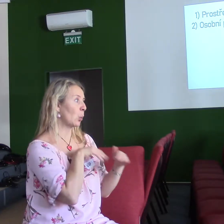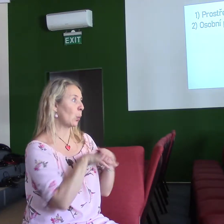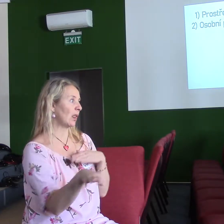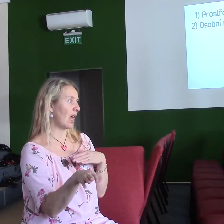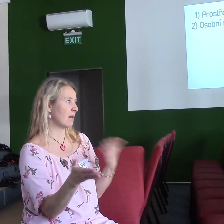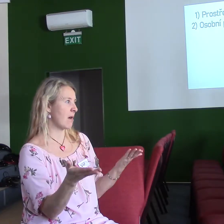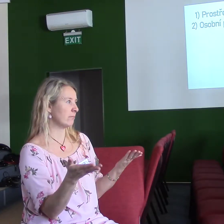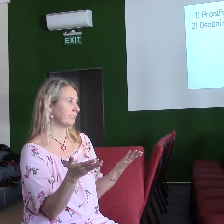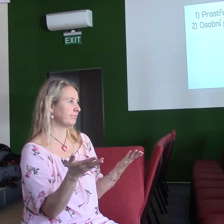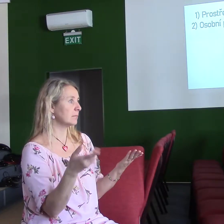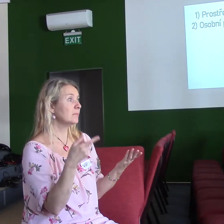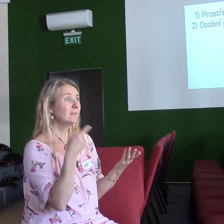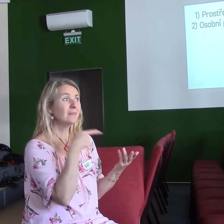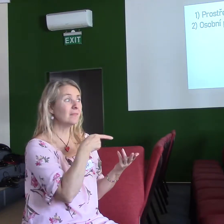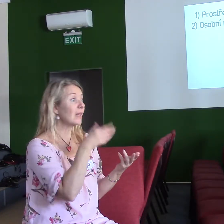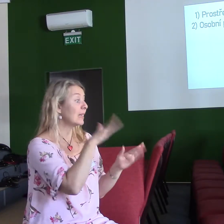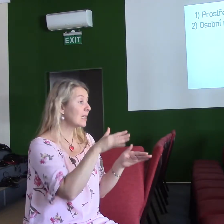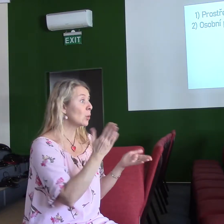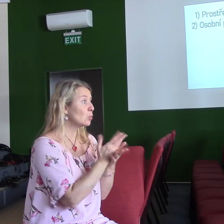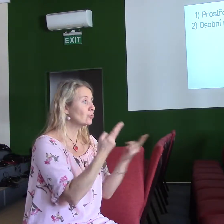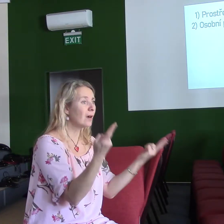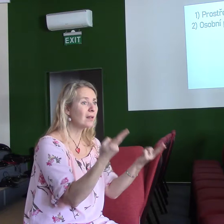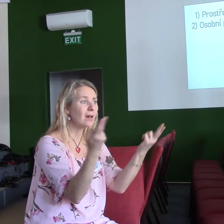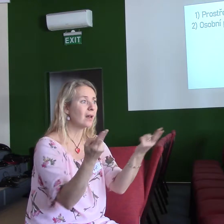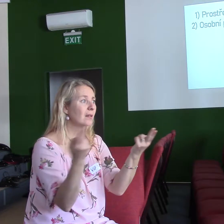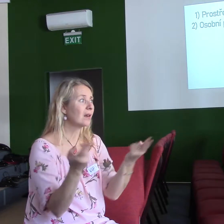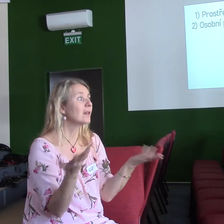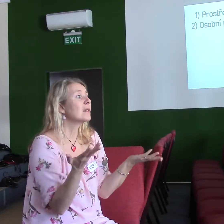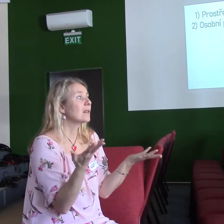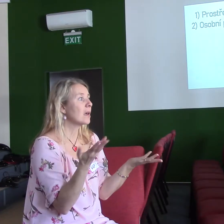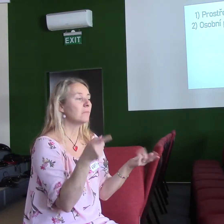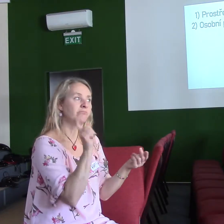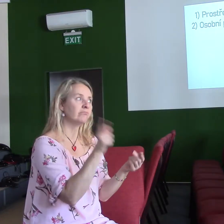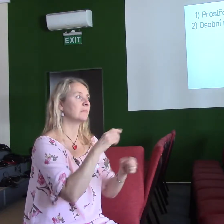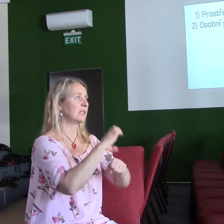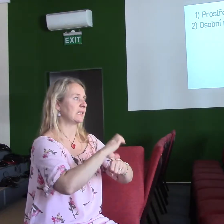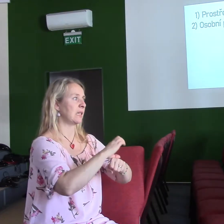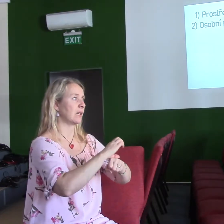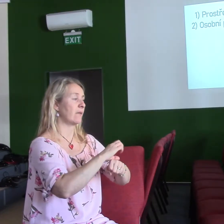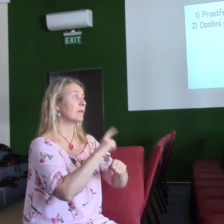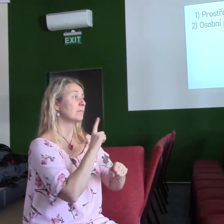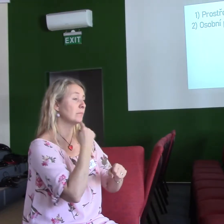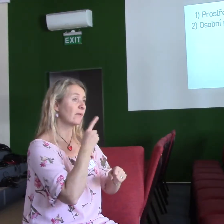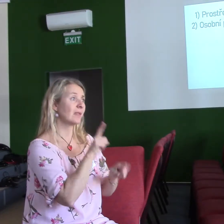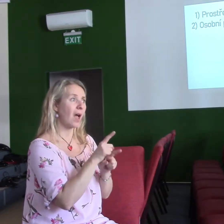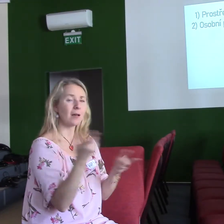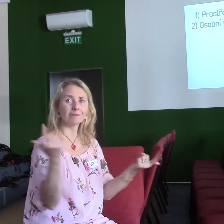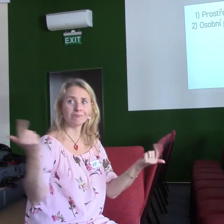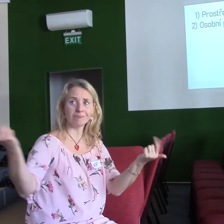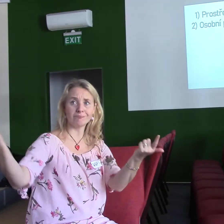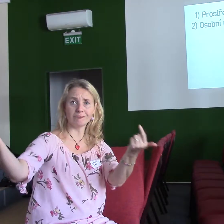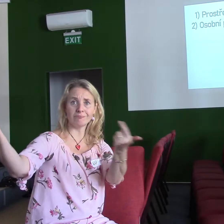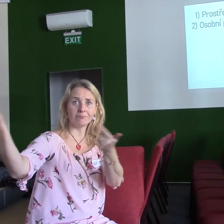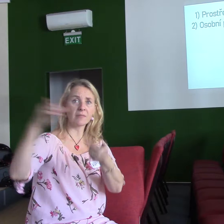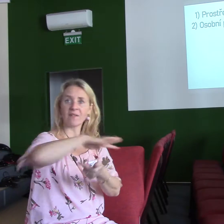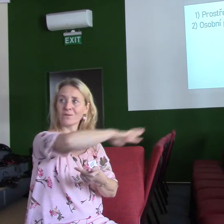Kde jinde by mohli najít někoho, kdo je příjme než v círke? Je to výzva pro nás. A jak říkám, nemusí to být žádná